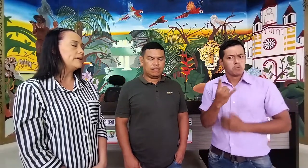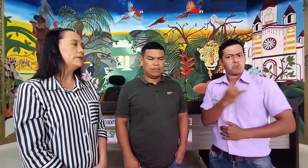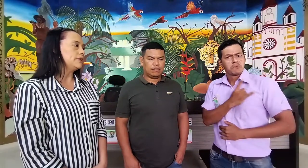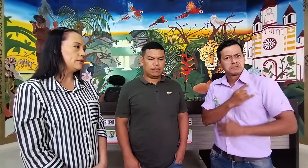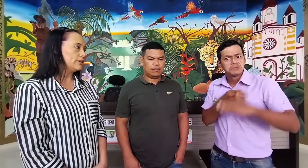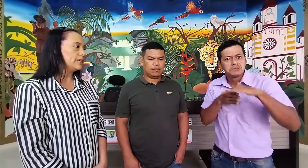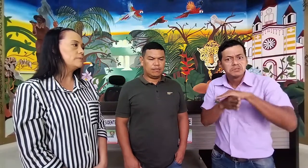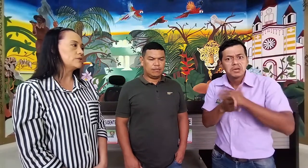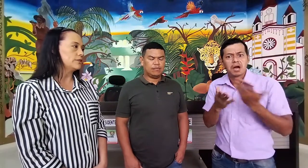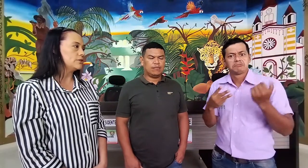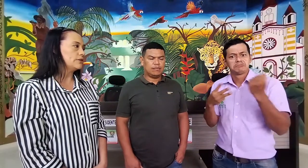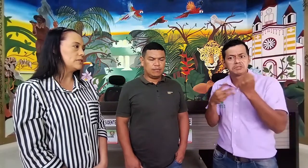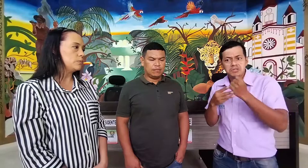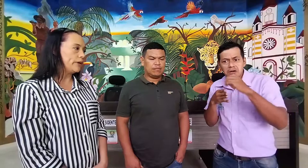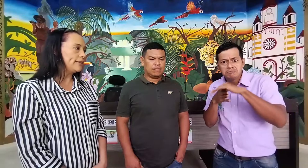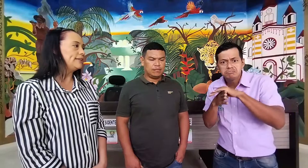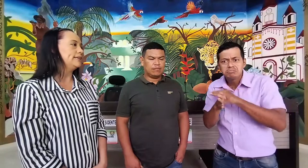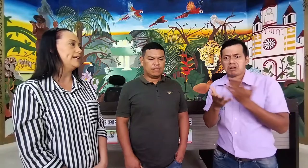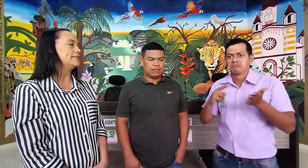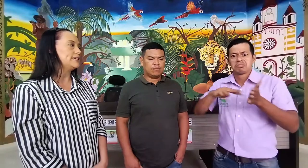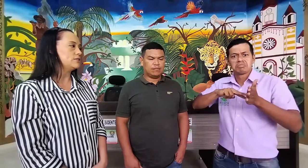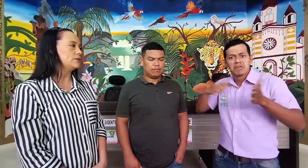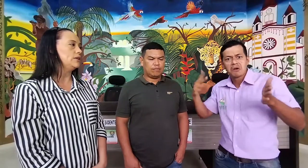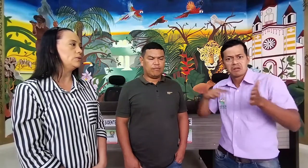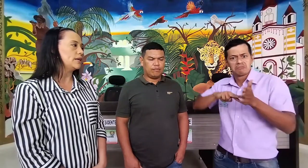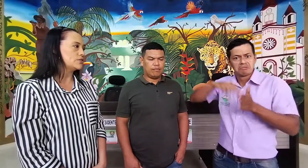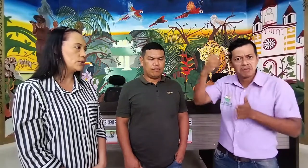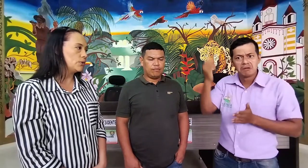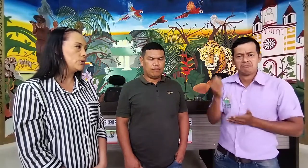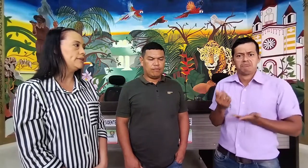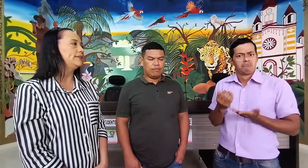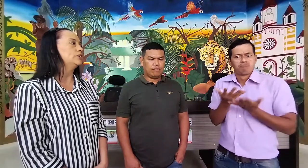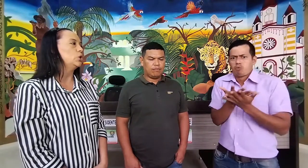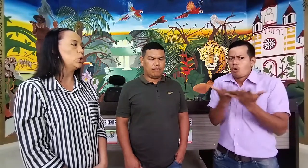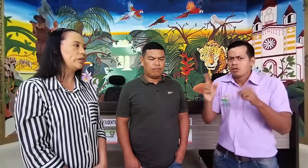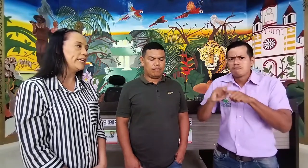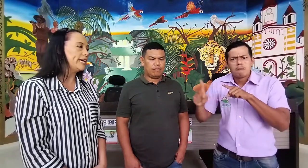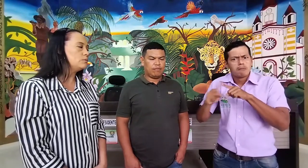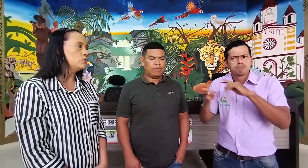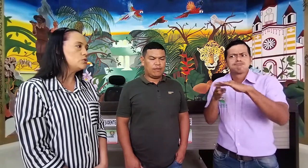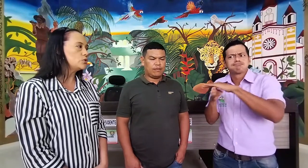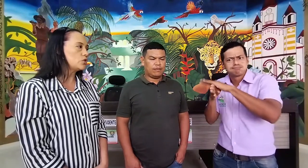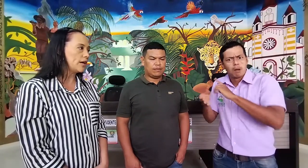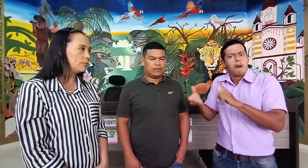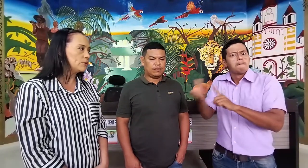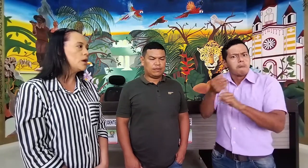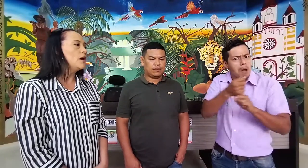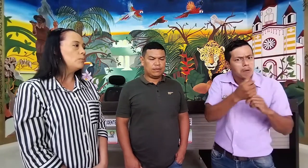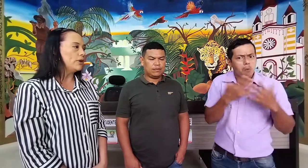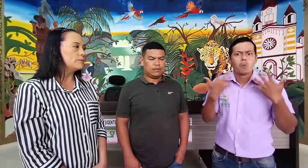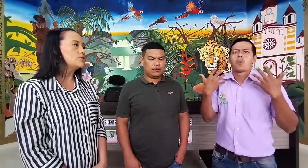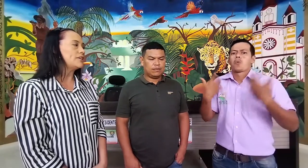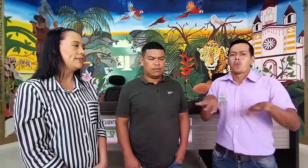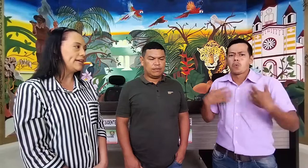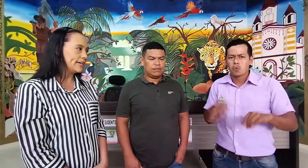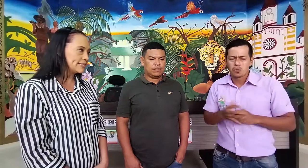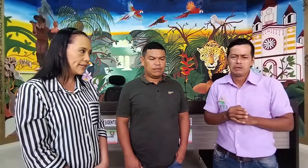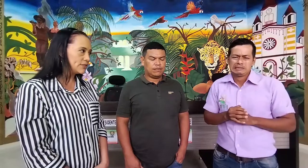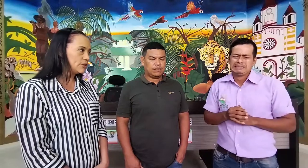permitido que las personas sordas puedan tener acceso en educación, en tecnología, en muchos campos, podamos tener acceso